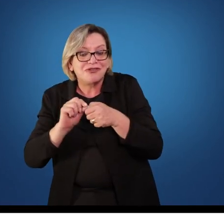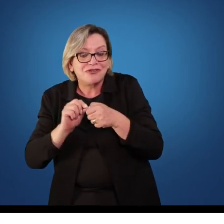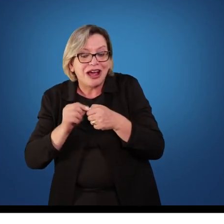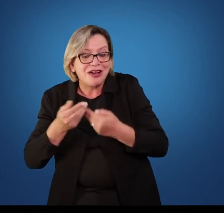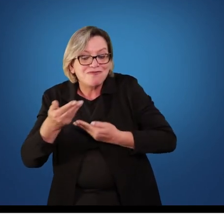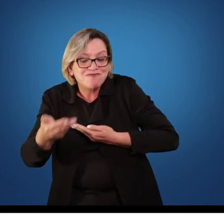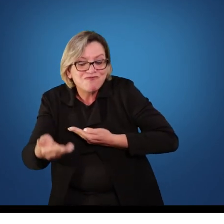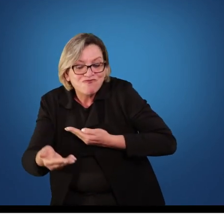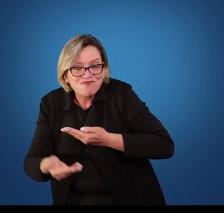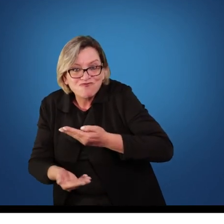ambiente.